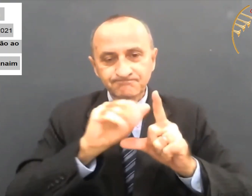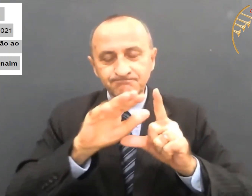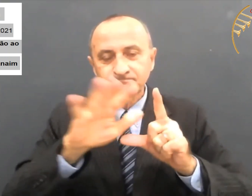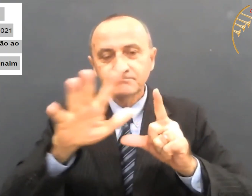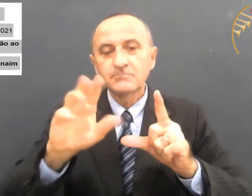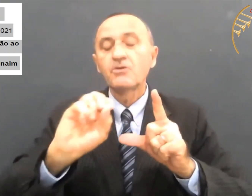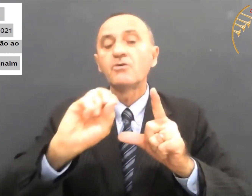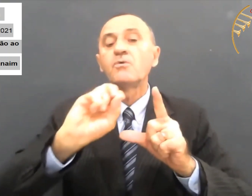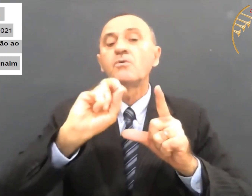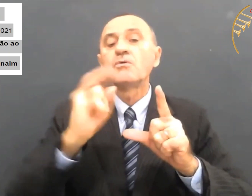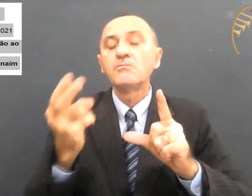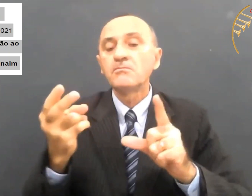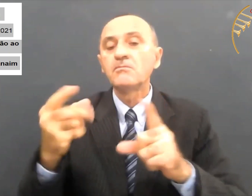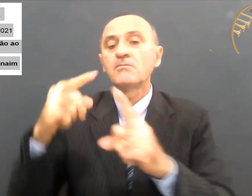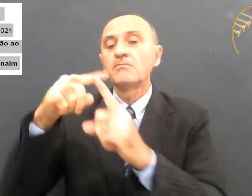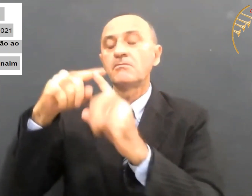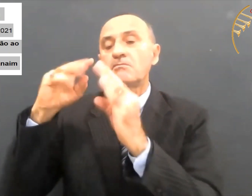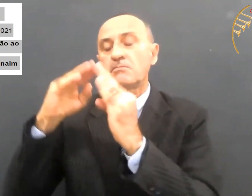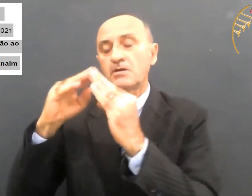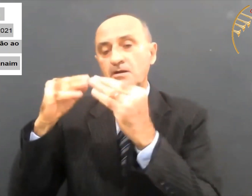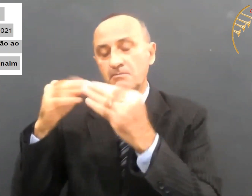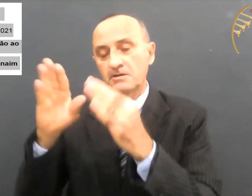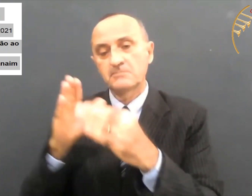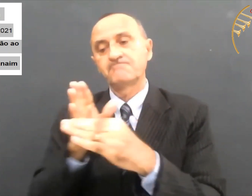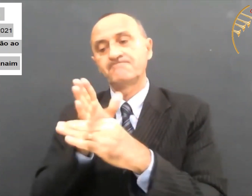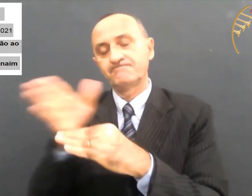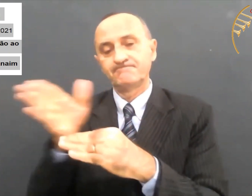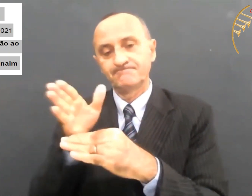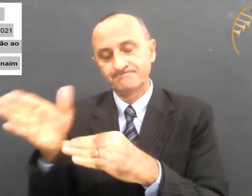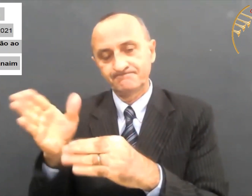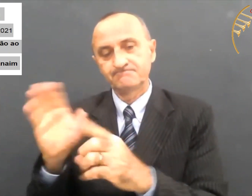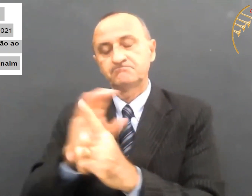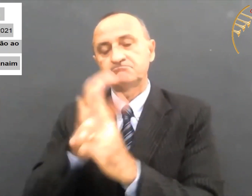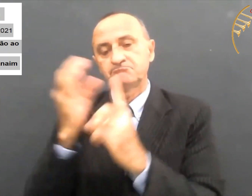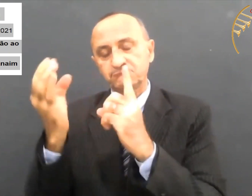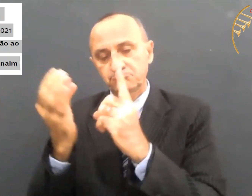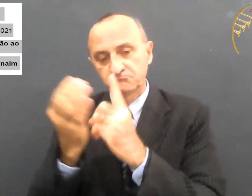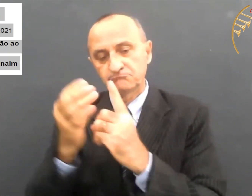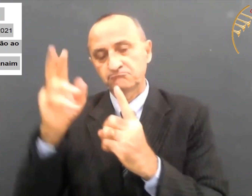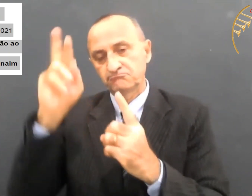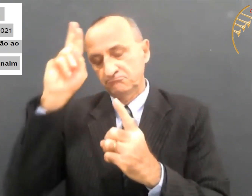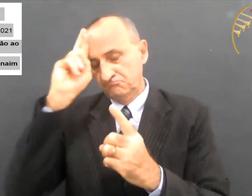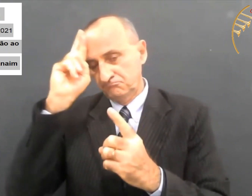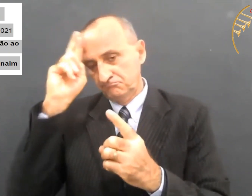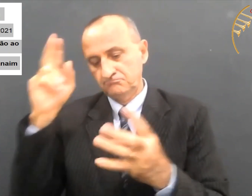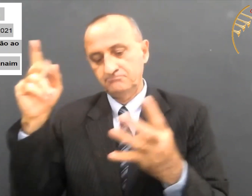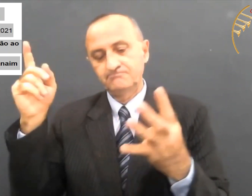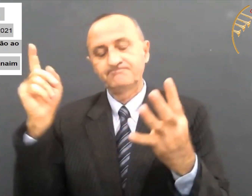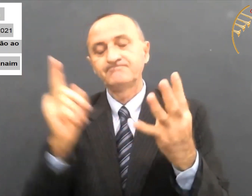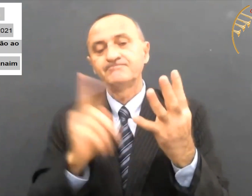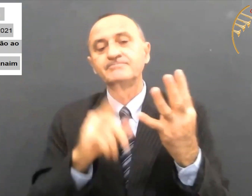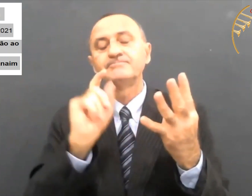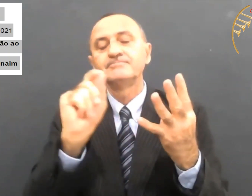todos. As igrejas também que já estarão abertas presencialmente ali o culto ao meio-dia. Na quarta semana